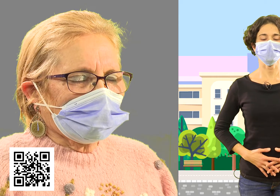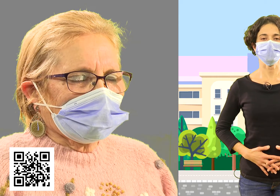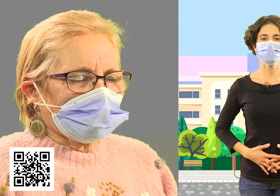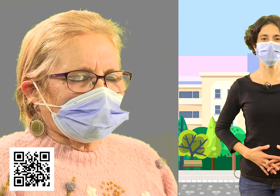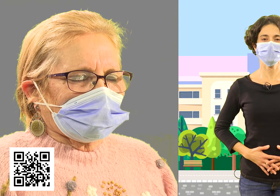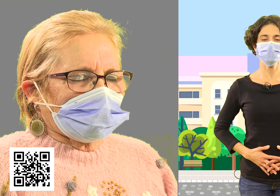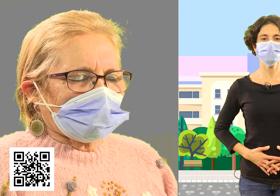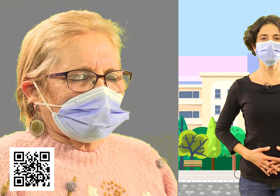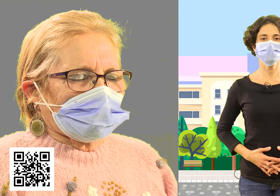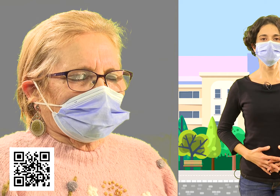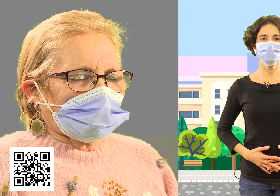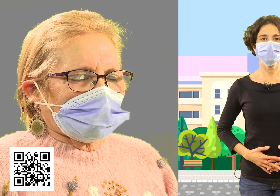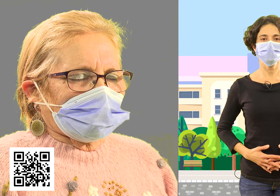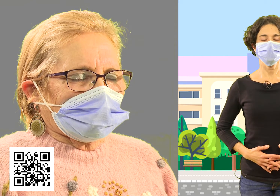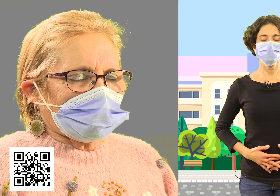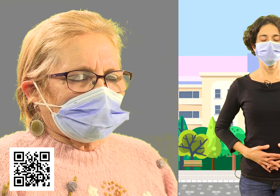Una vez más.